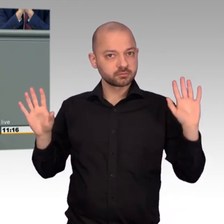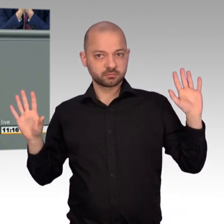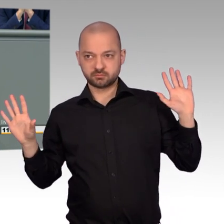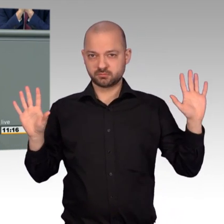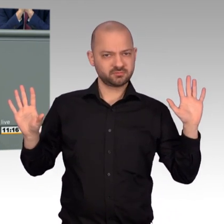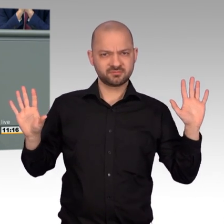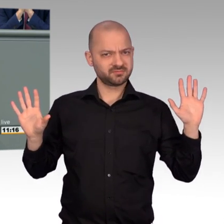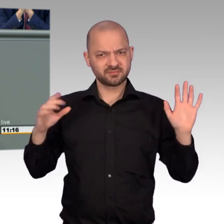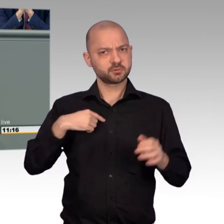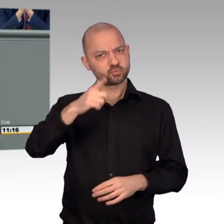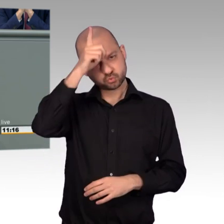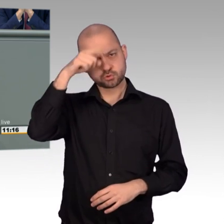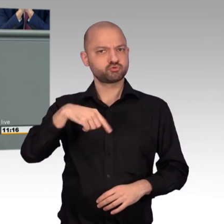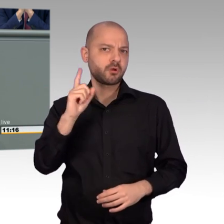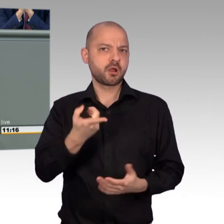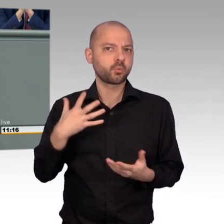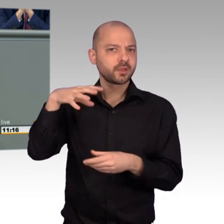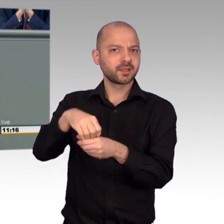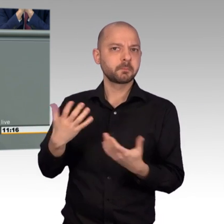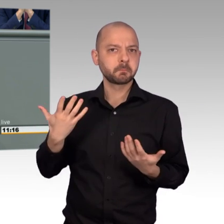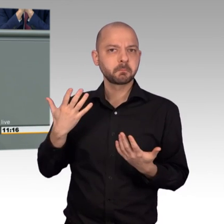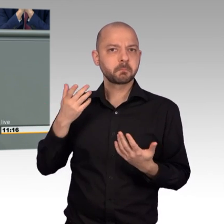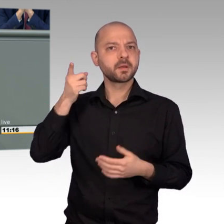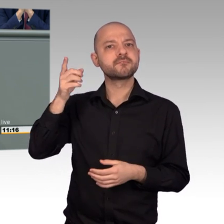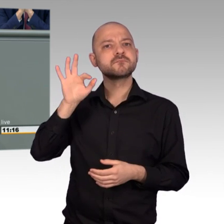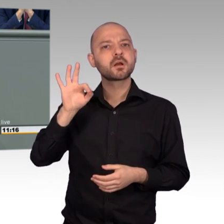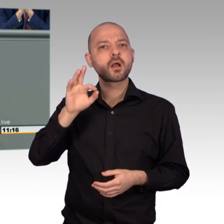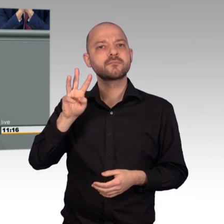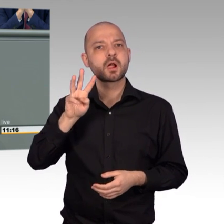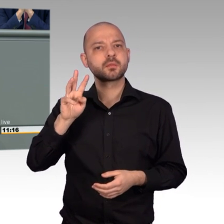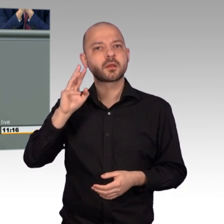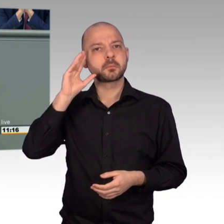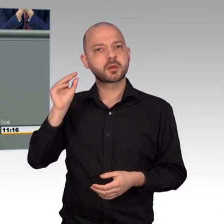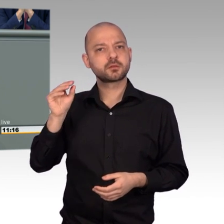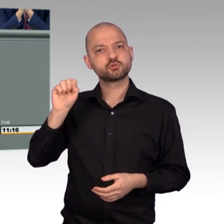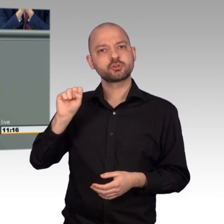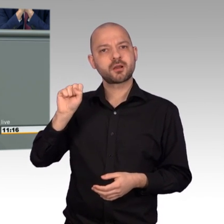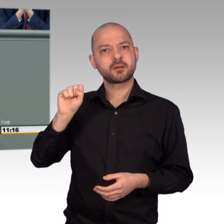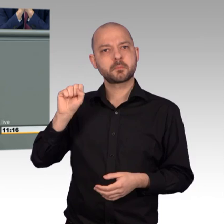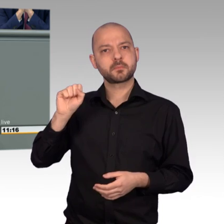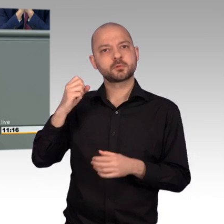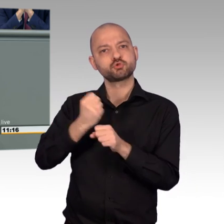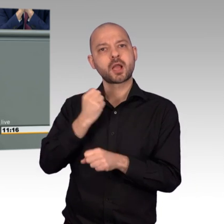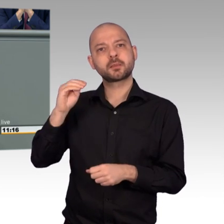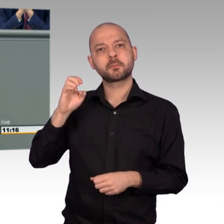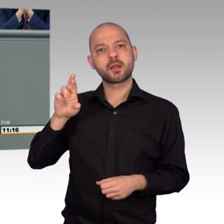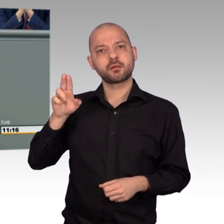Diplomatie, dem früheren Außenminister Frank-Walter Steinmeier sei gedankt, einen großen Anteil. Es ist ein multilaterales Abkommen.